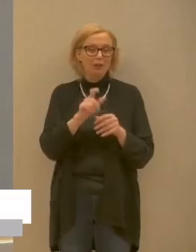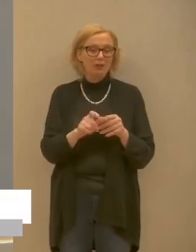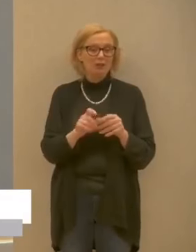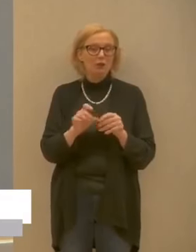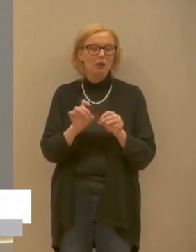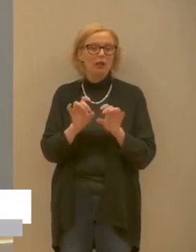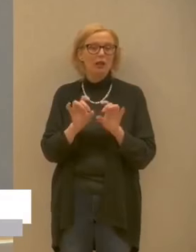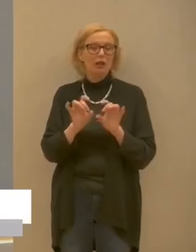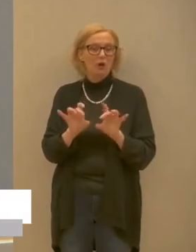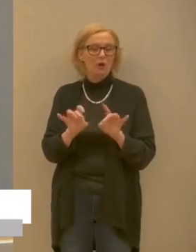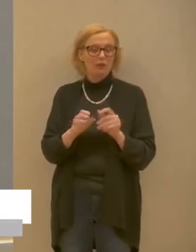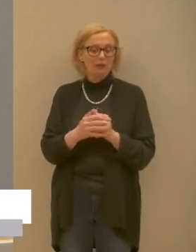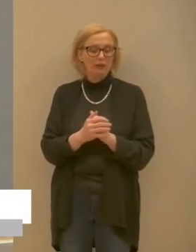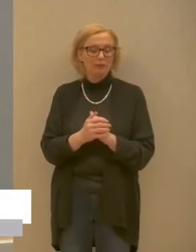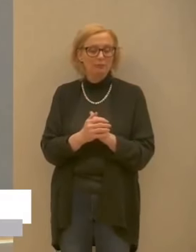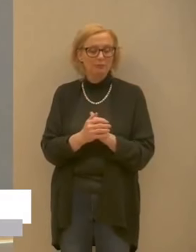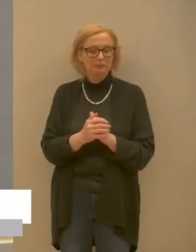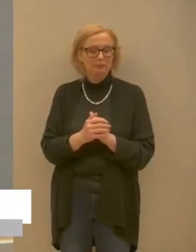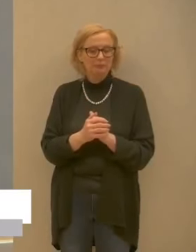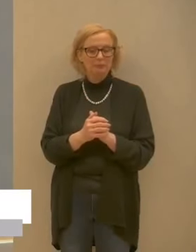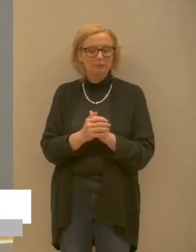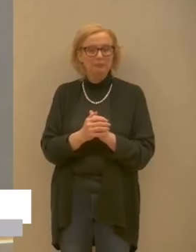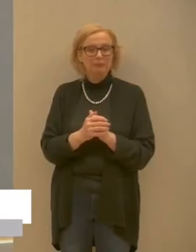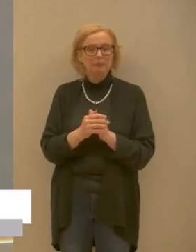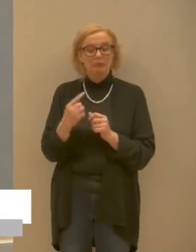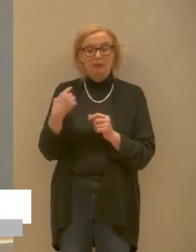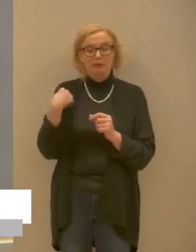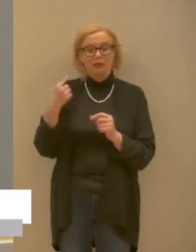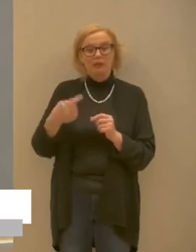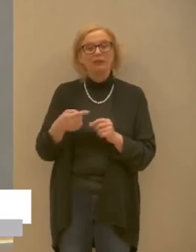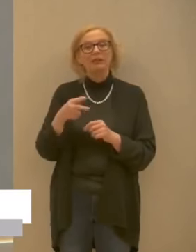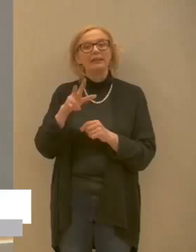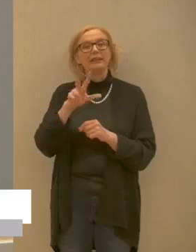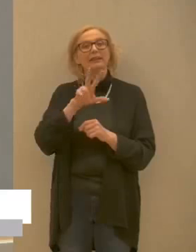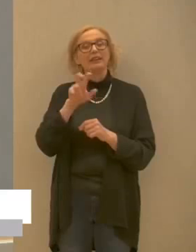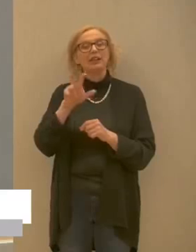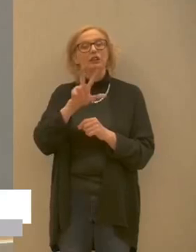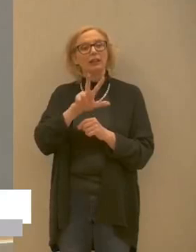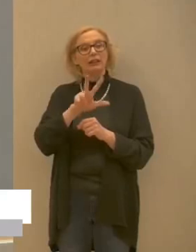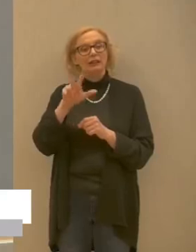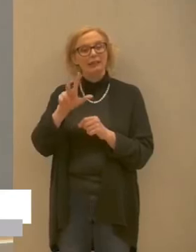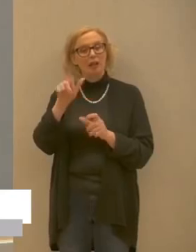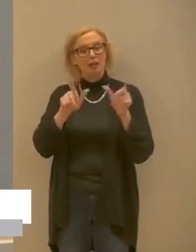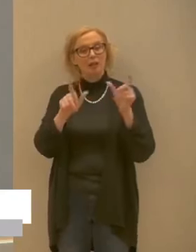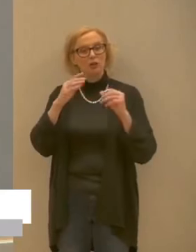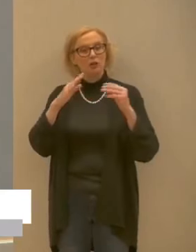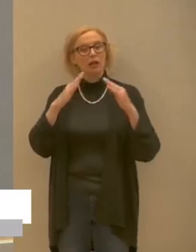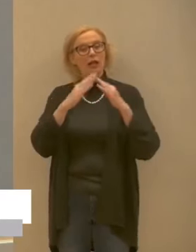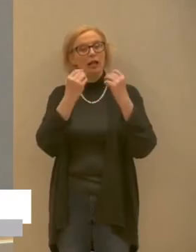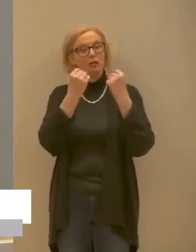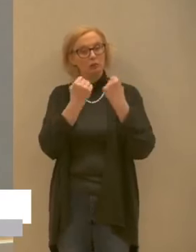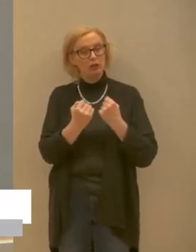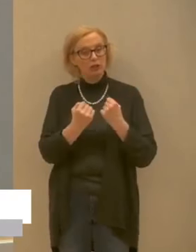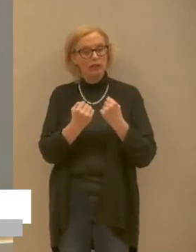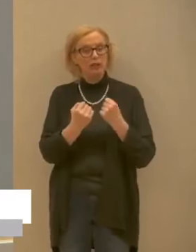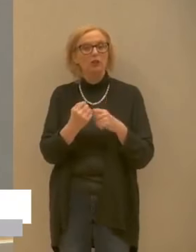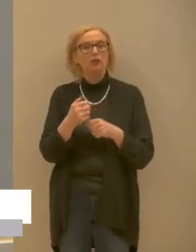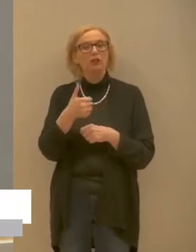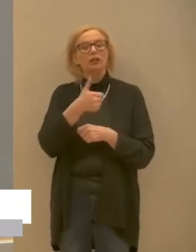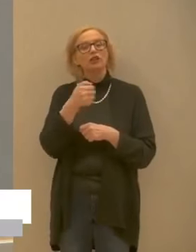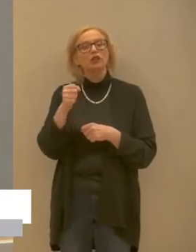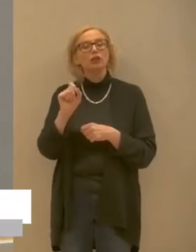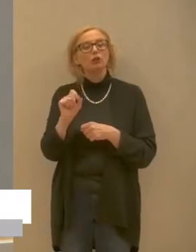covid quindi attualmente abbiamo 333 persone a domicilio 112